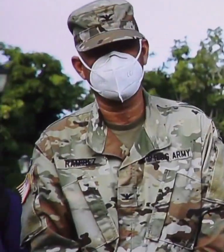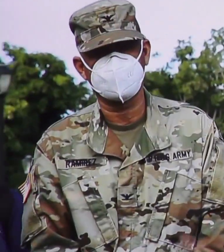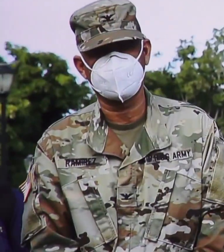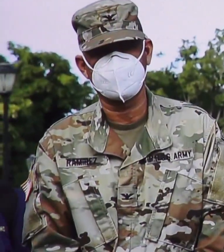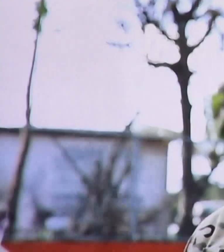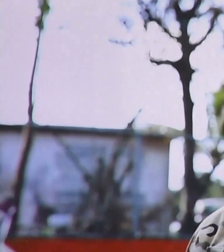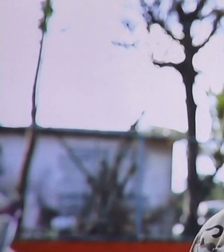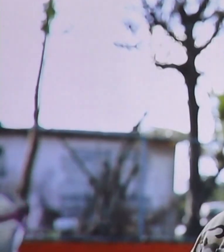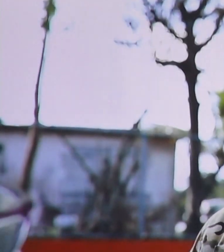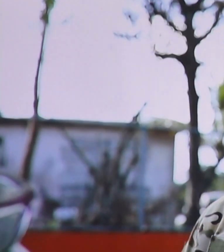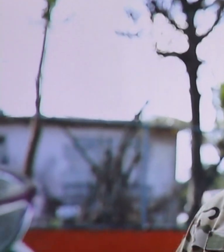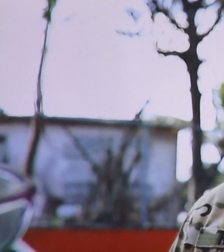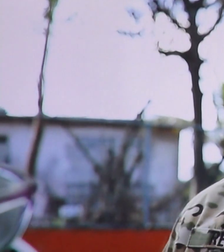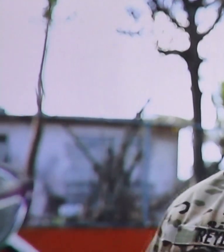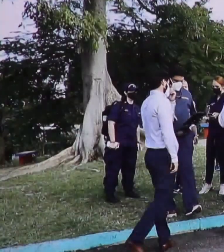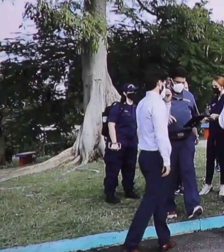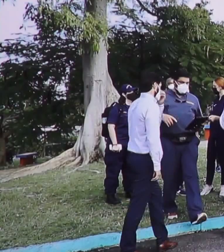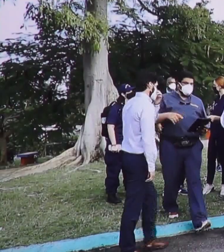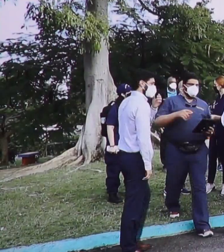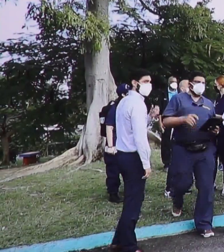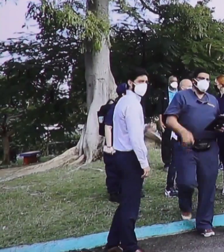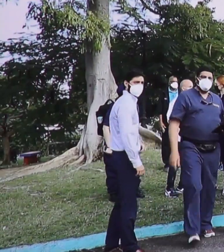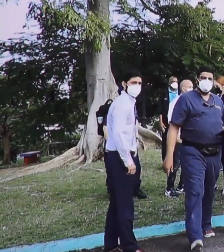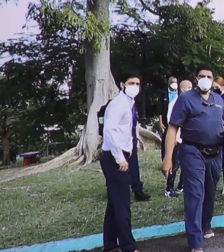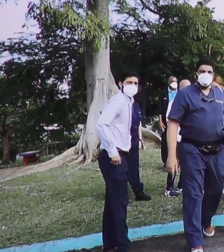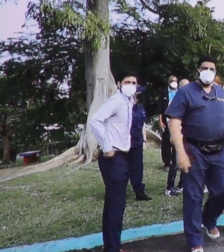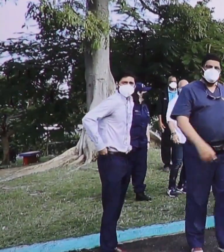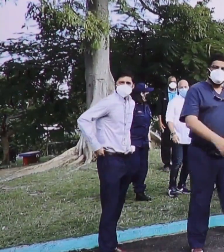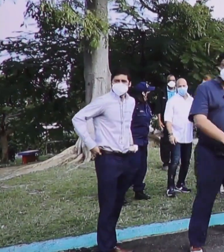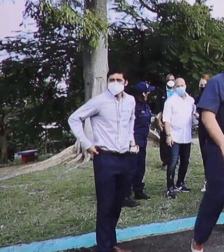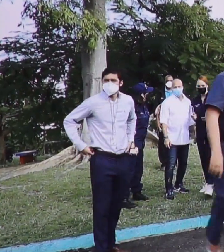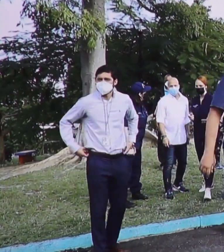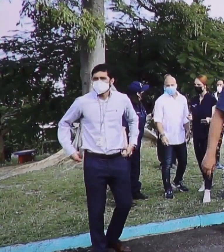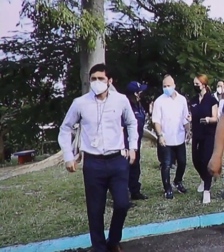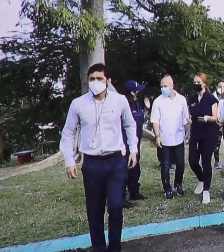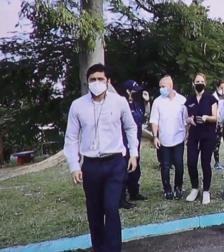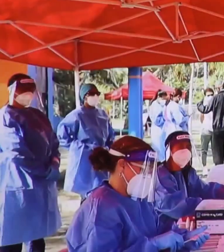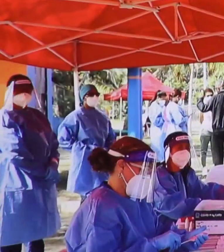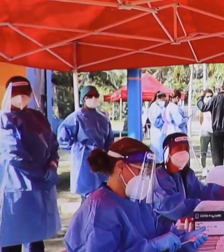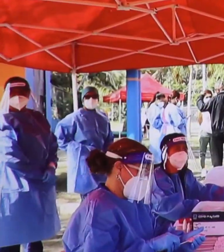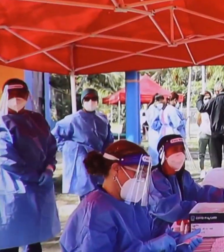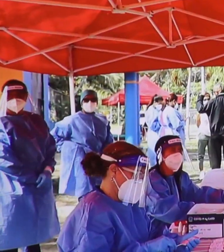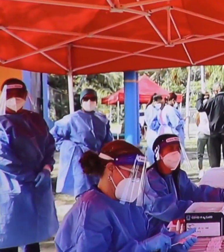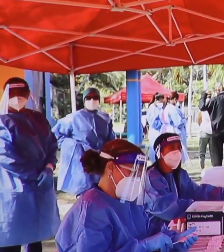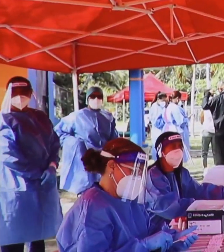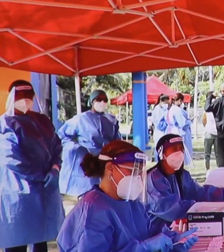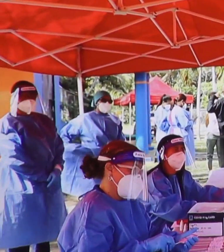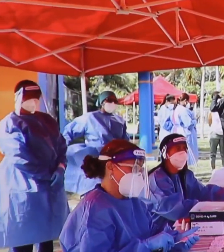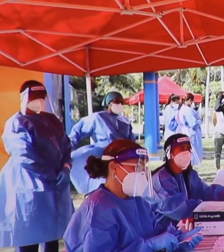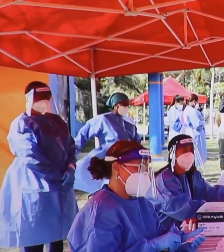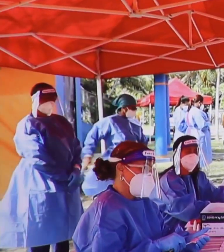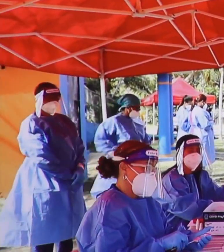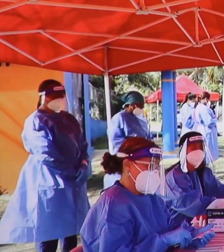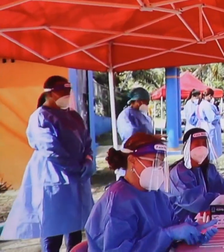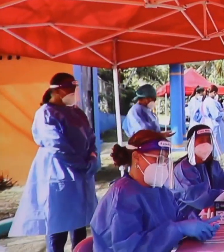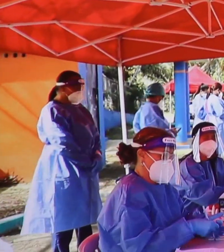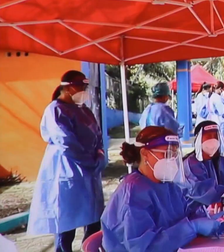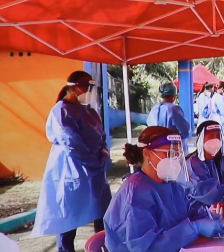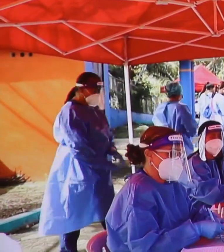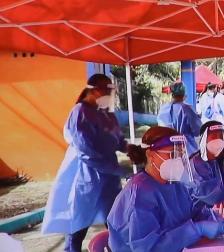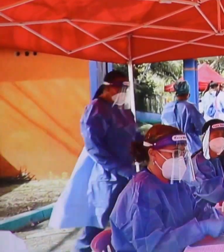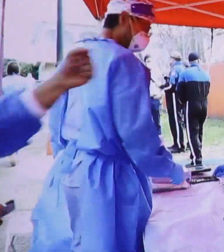Control y la Prevención de Enfermedades, CDC. Como resultado de este proceso, al momento se registran en esa agencia federal unas